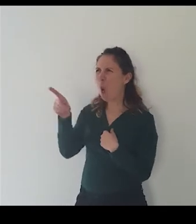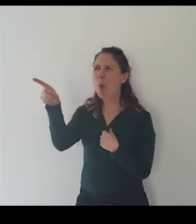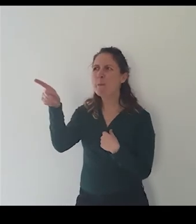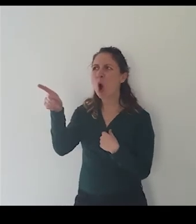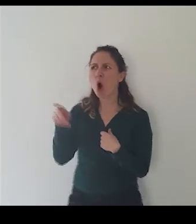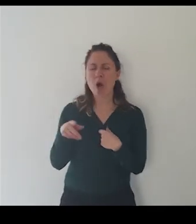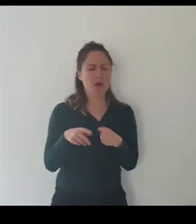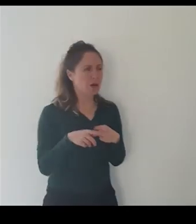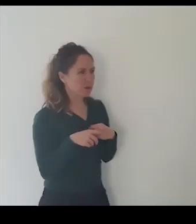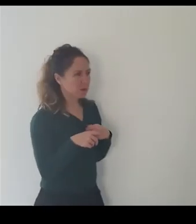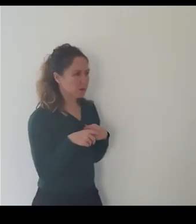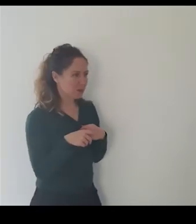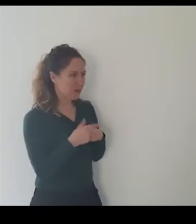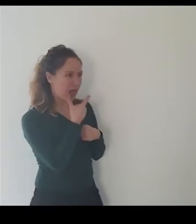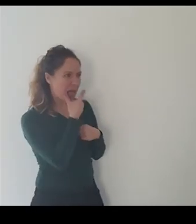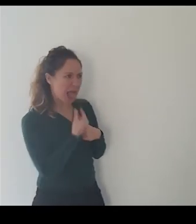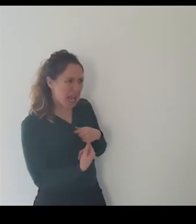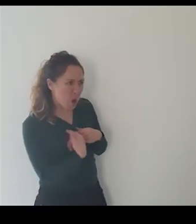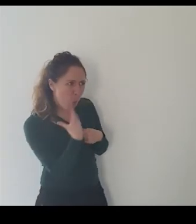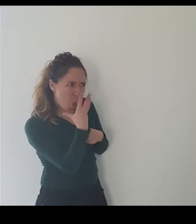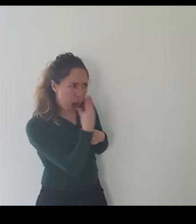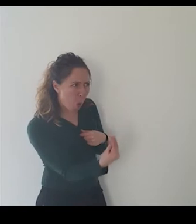ma sono io non riconosci la mia faccia